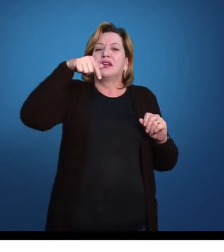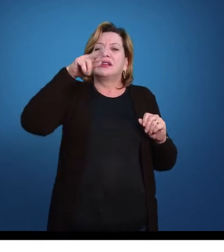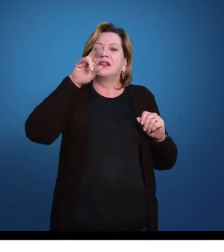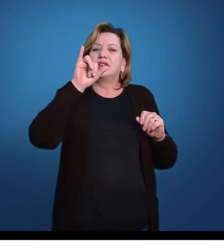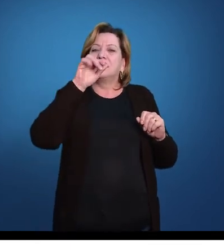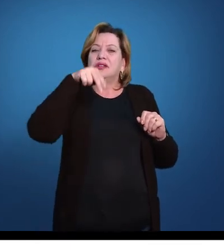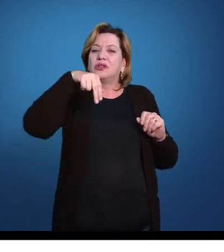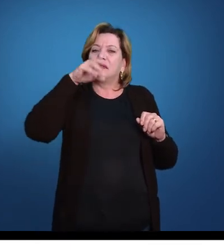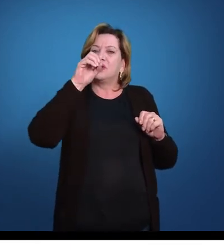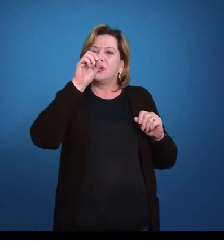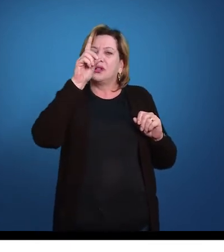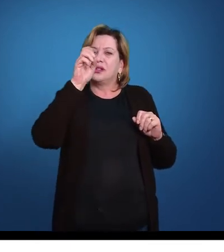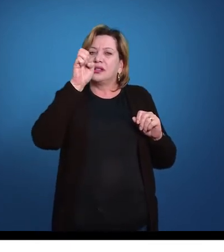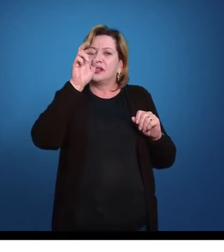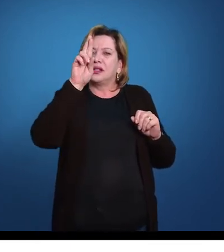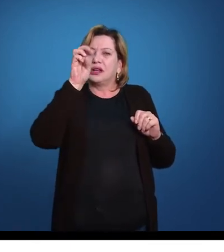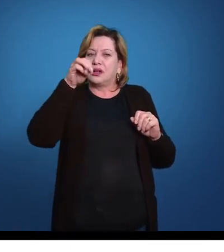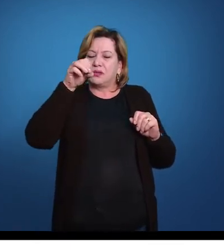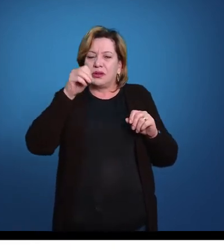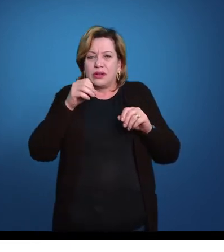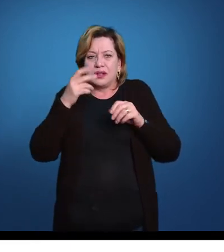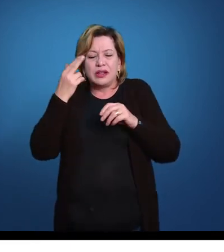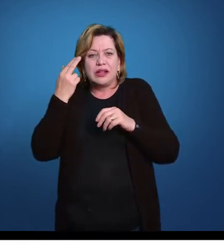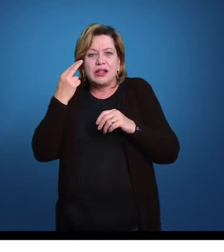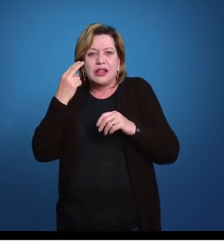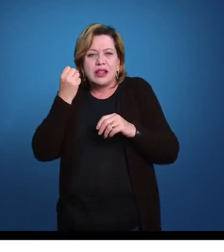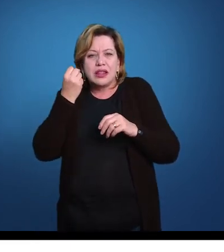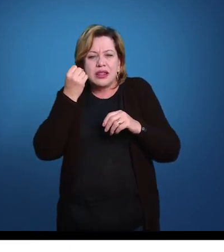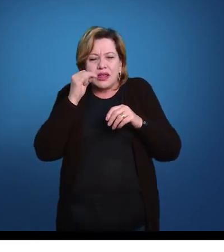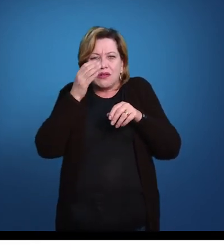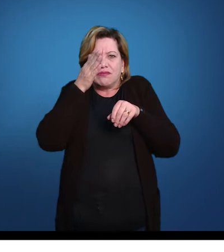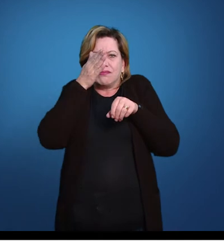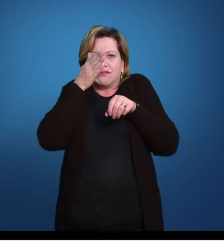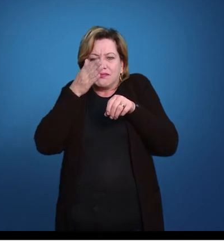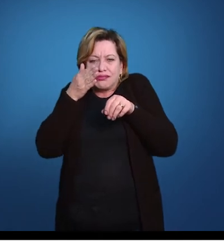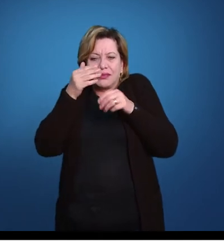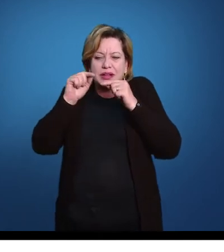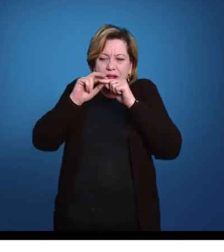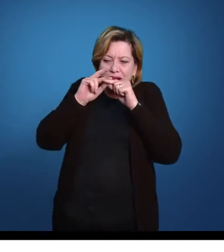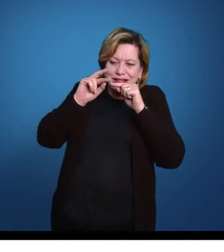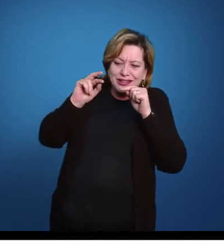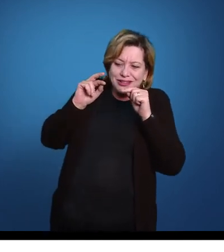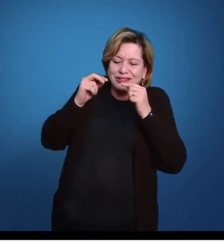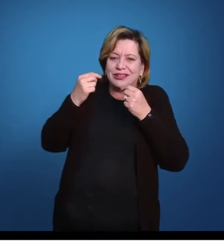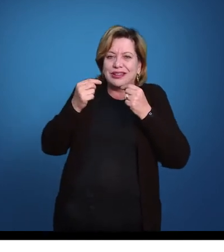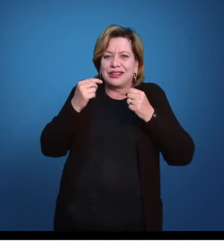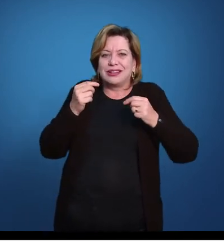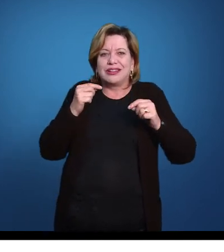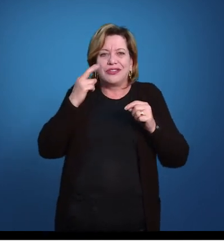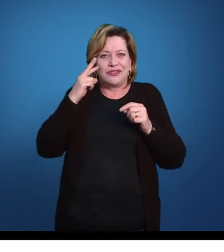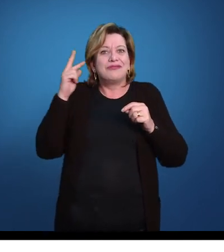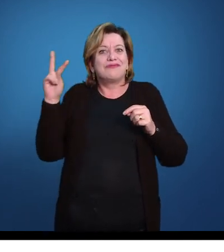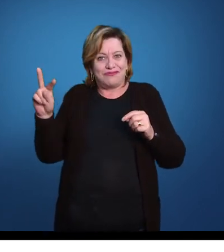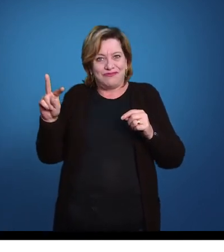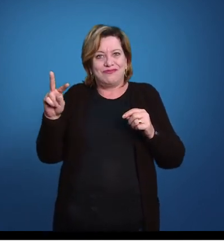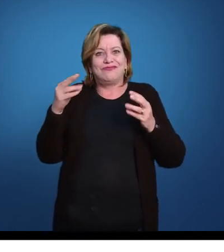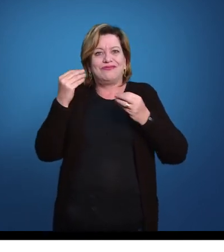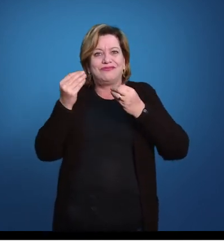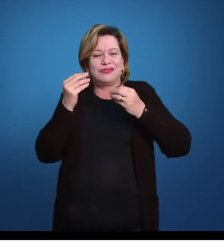aqui, em um dos braços, e tivermos uma observação agora perpendicular ao braço do animal, seria essa observação aqui, nessa visão aqui,